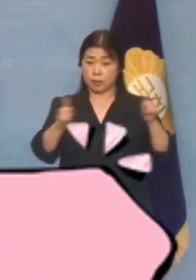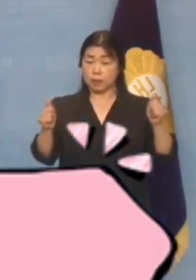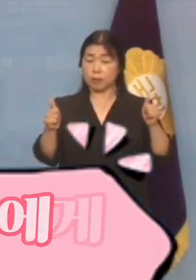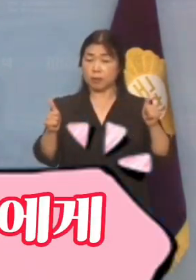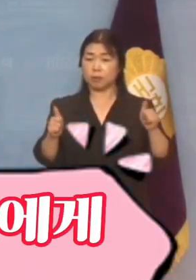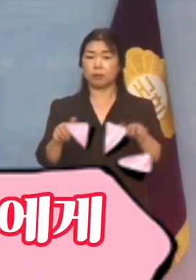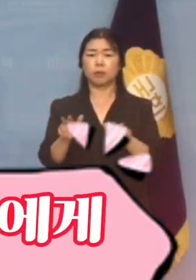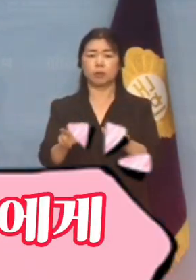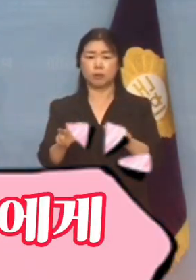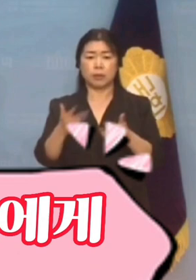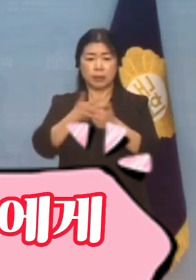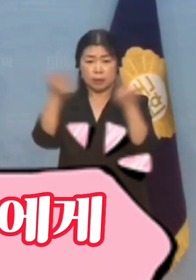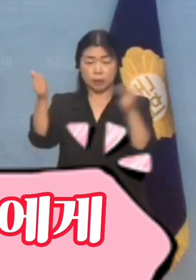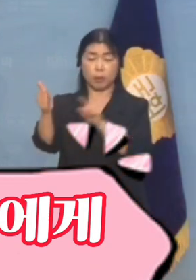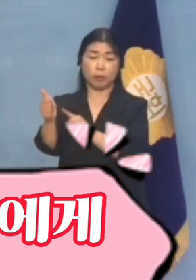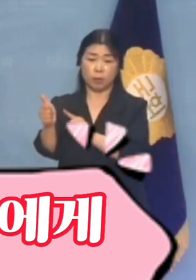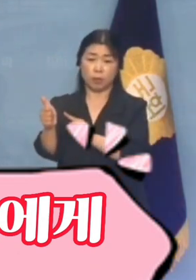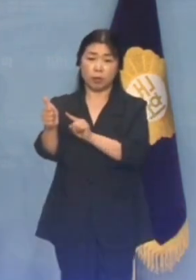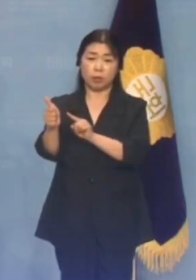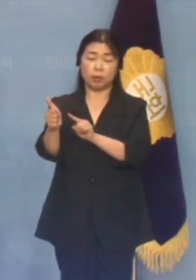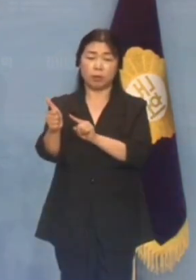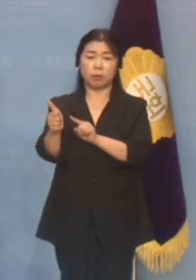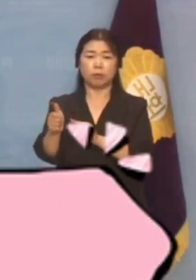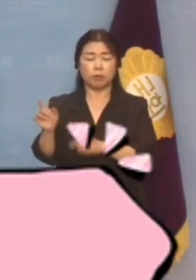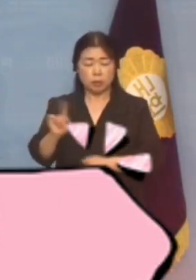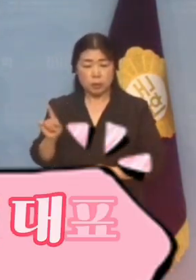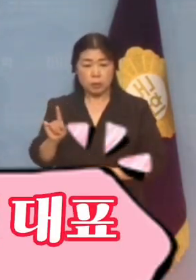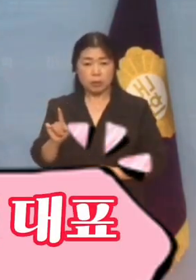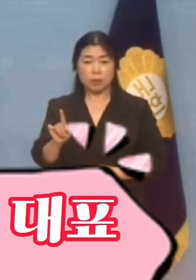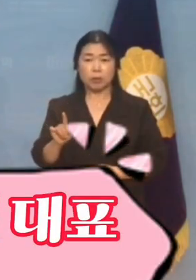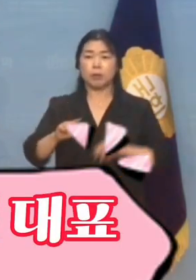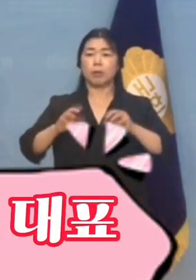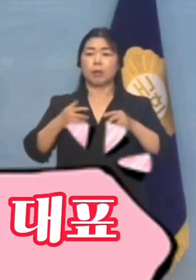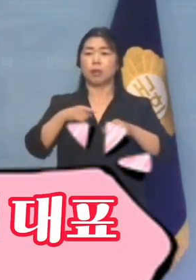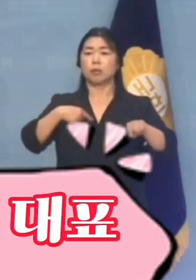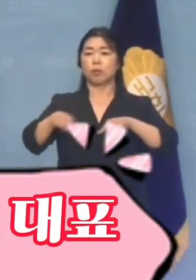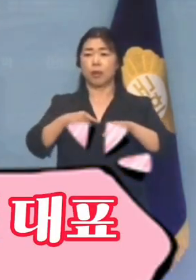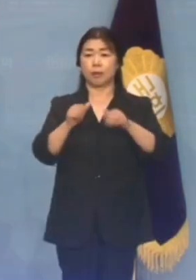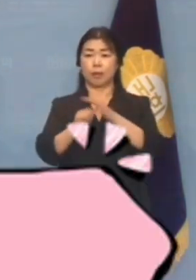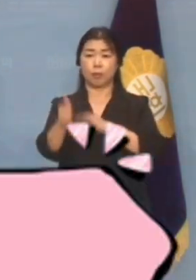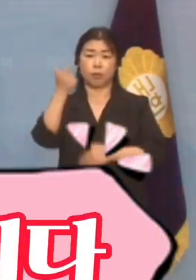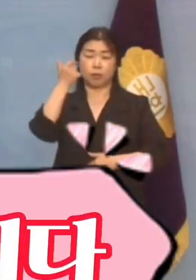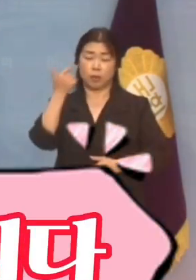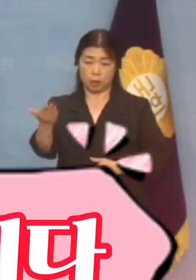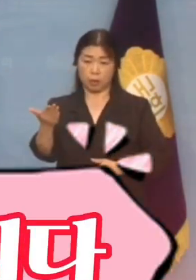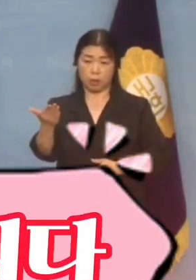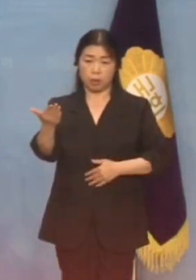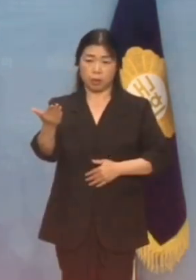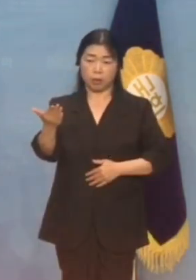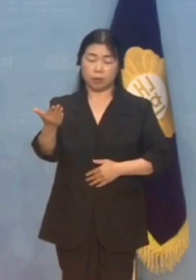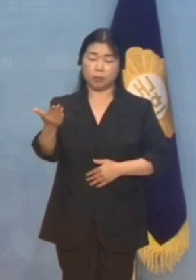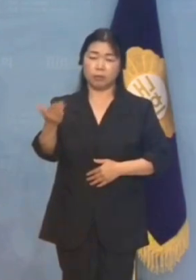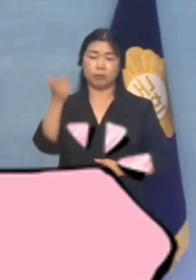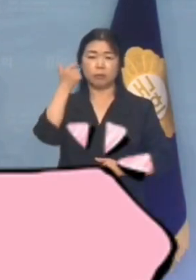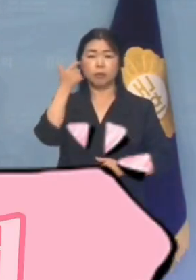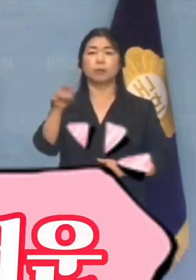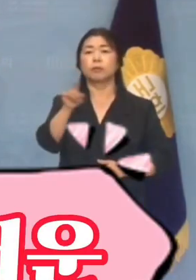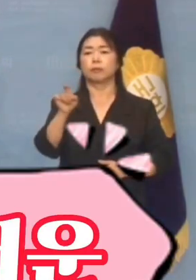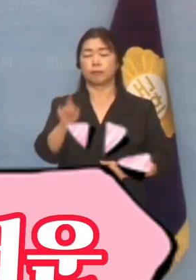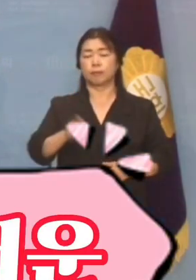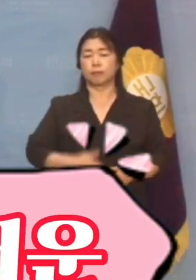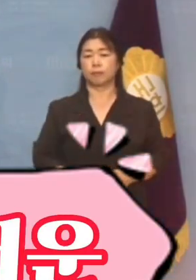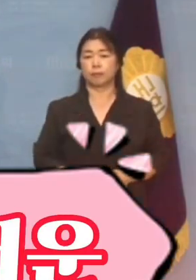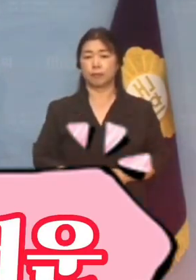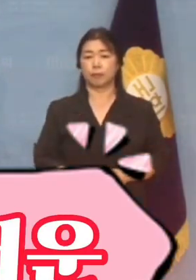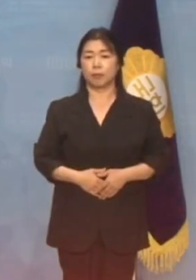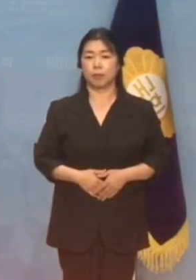지금 이재명 대표에게 대체 어느 나라 정당의 대표냐고 묻고 계십니다. 부디